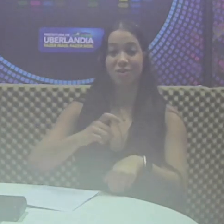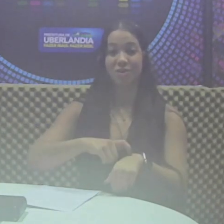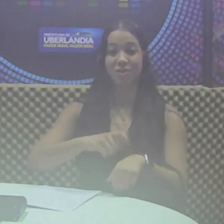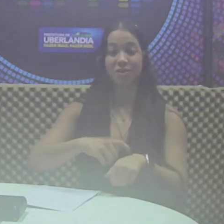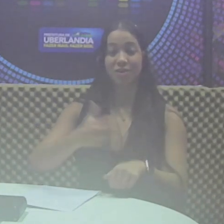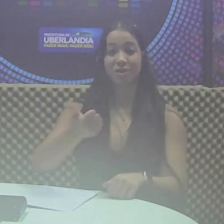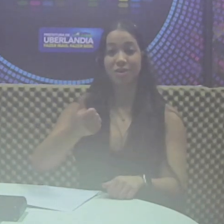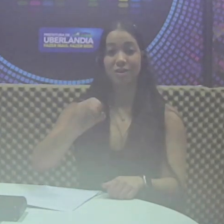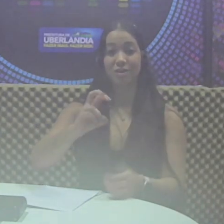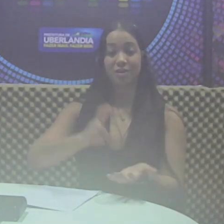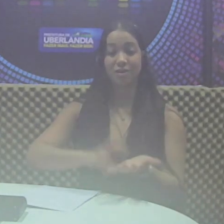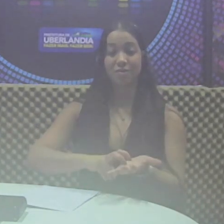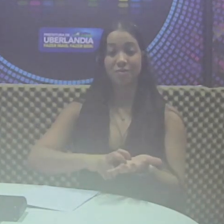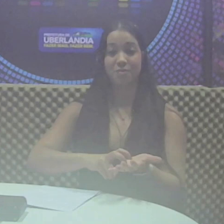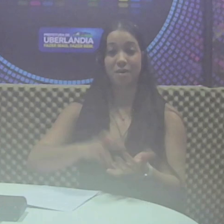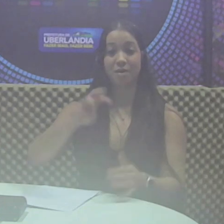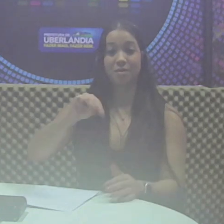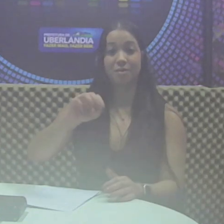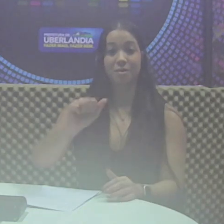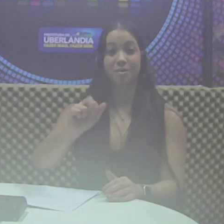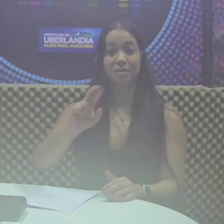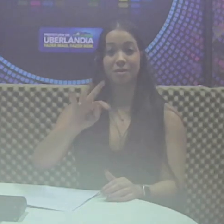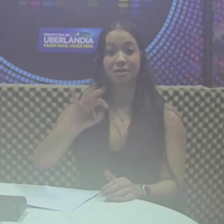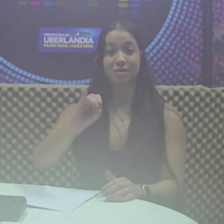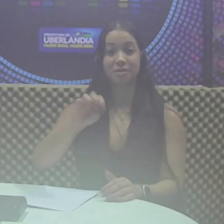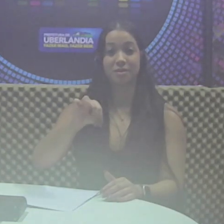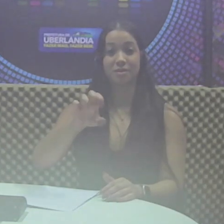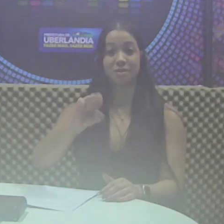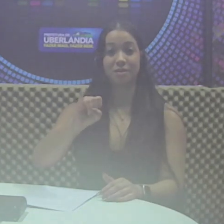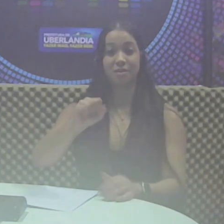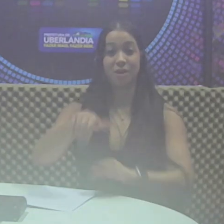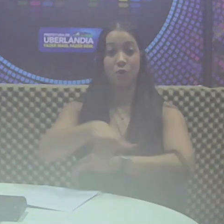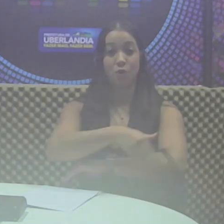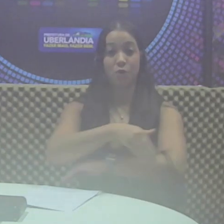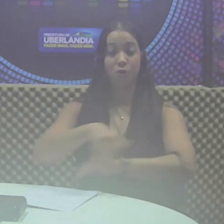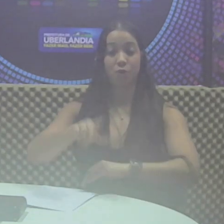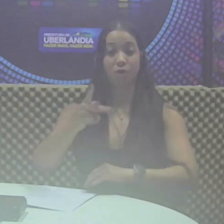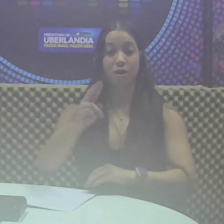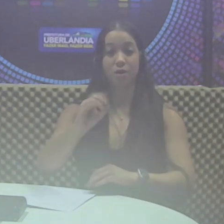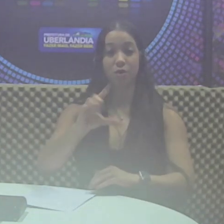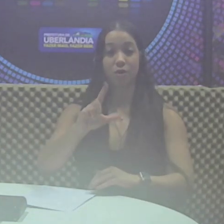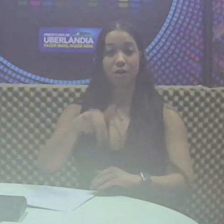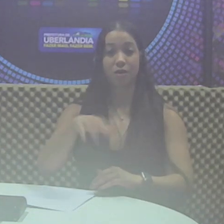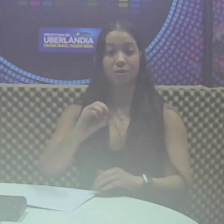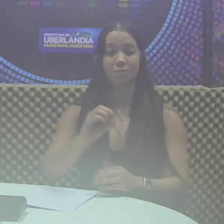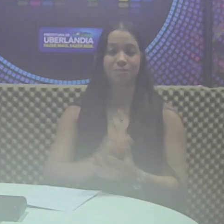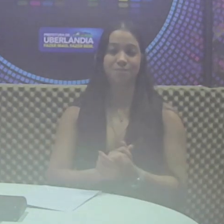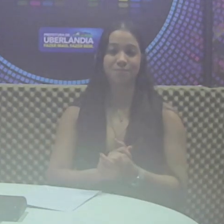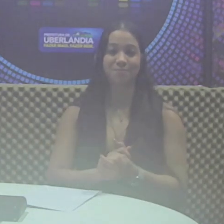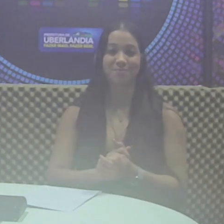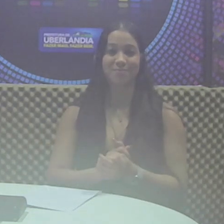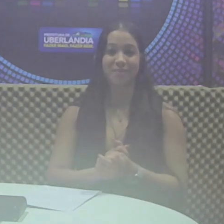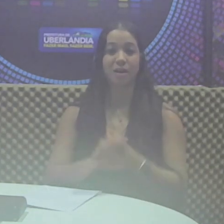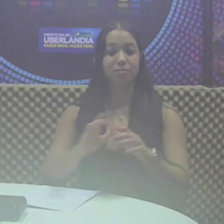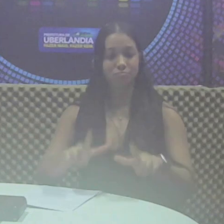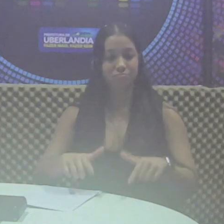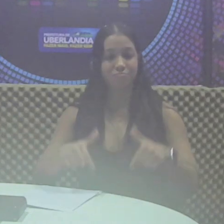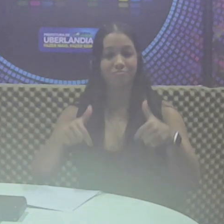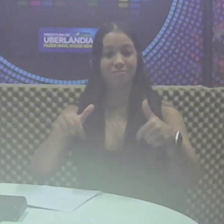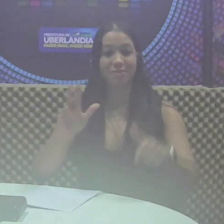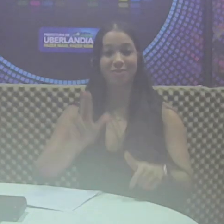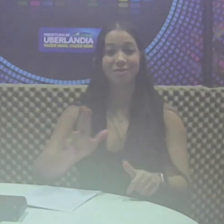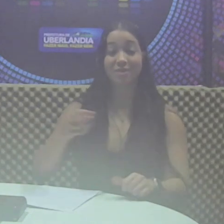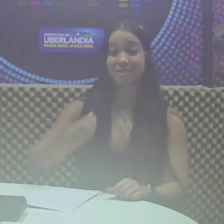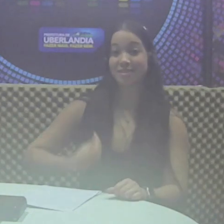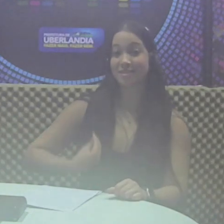Martinésia. As atividades se concentrarão na Avenida Herculino de Rocha. Além das ações do Uberlândia Viva,